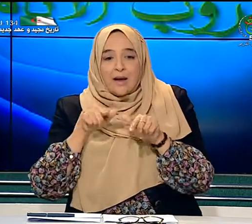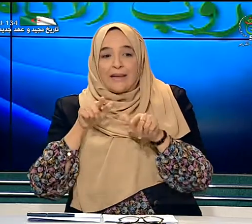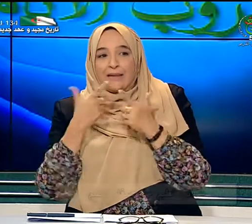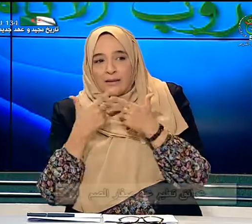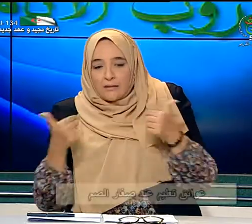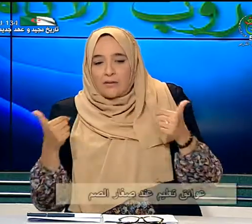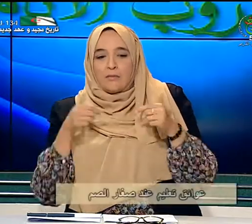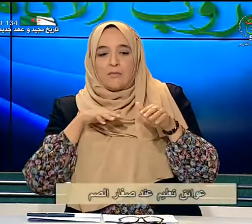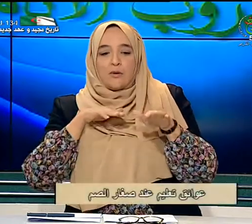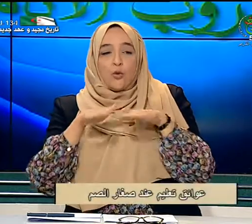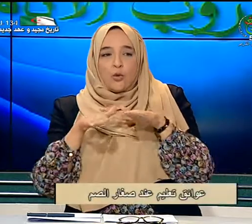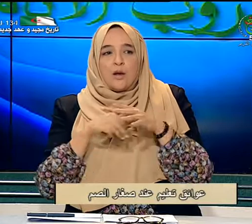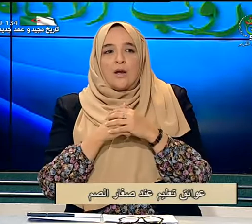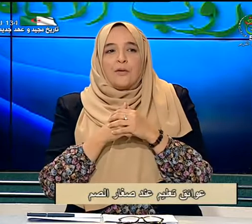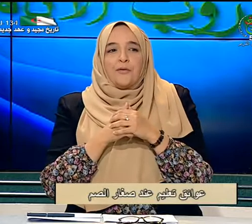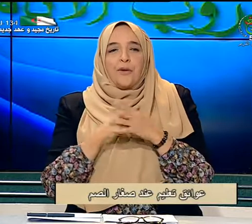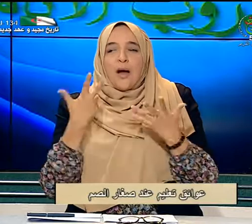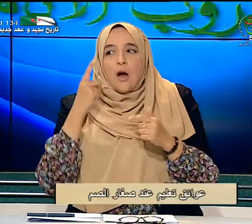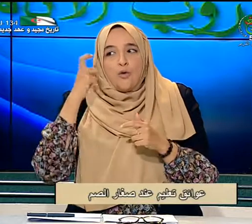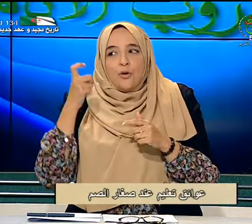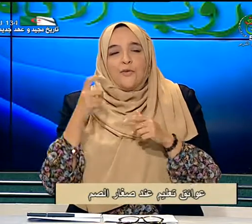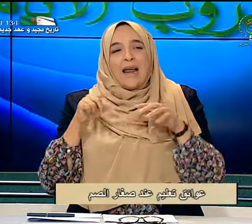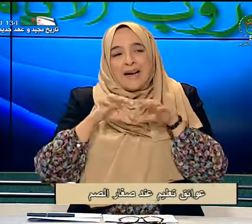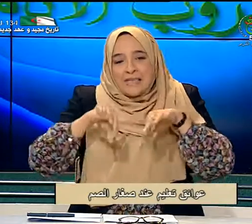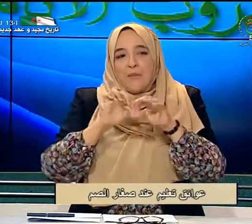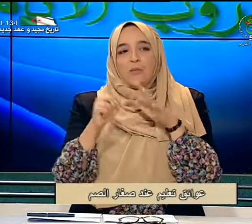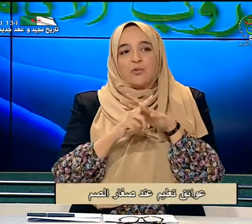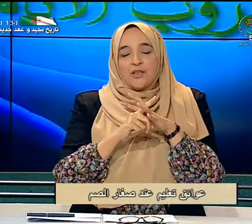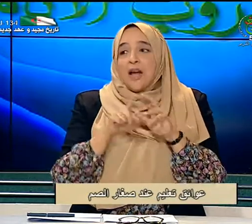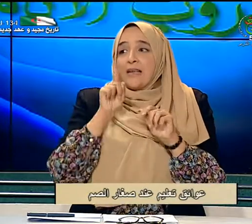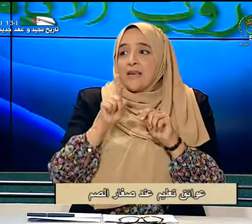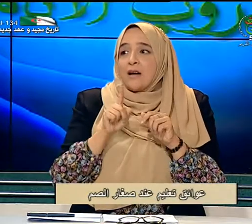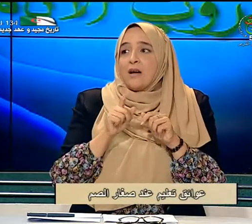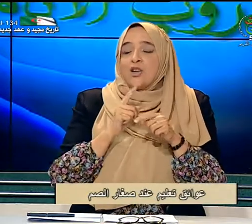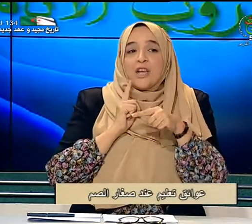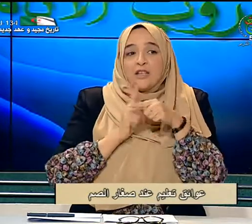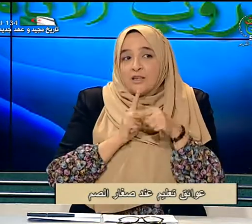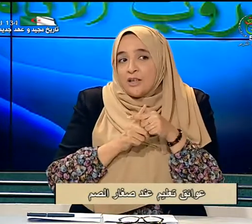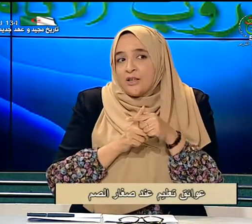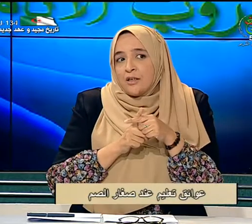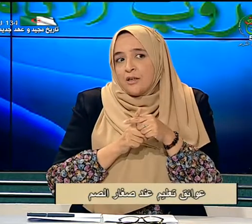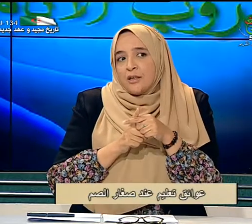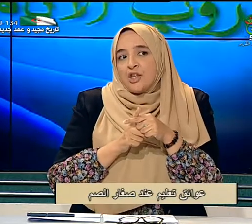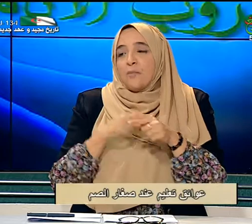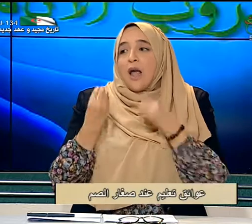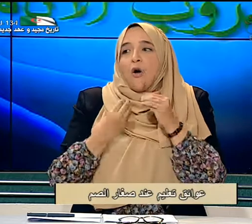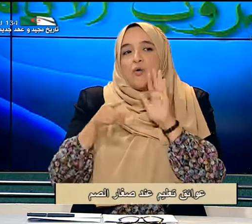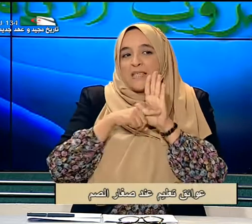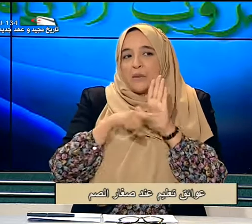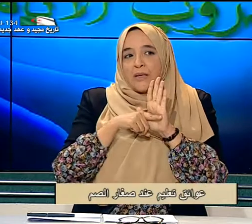عدة طرق فما قولكم في الأقسام المدمجة هل هي شيء إيجابي أو سلبي